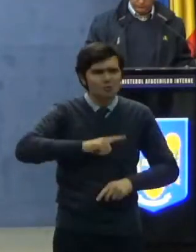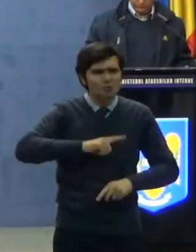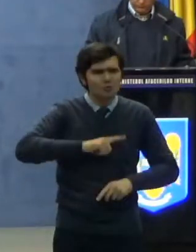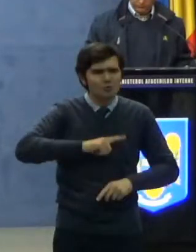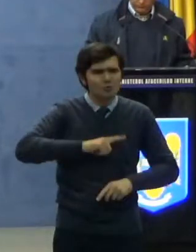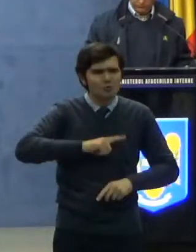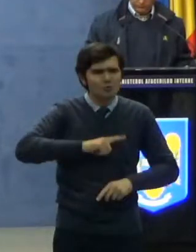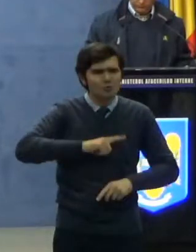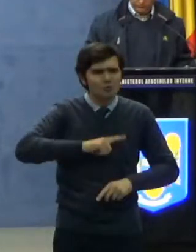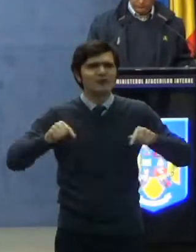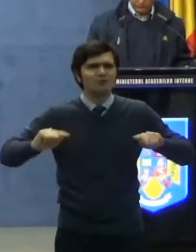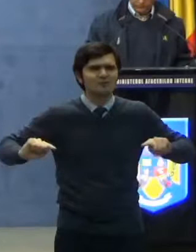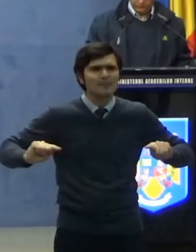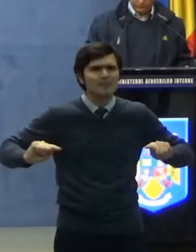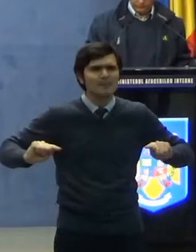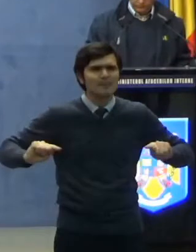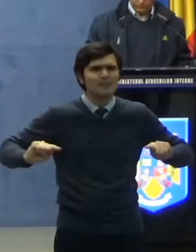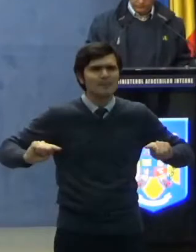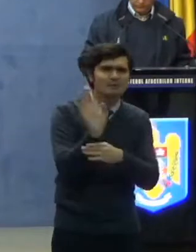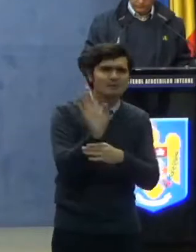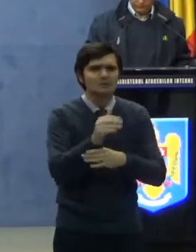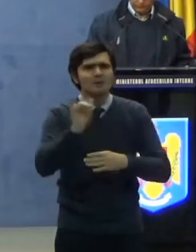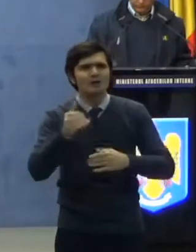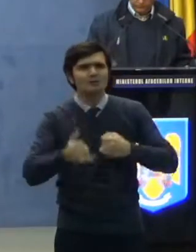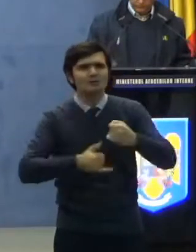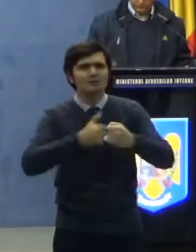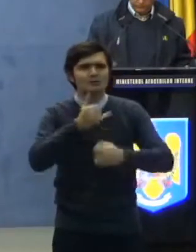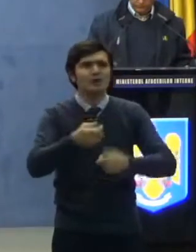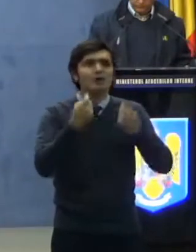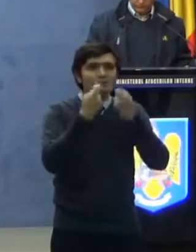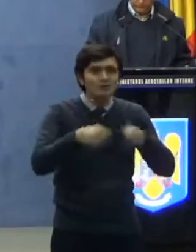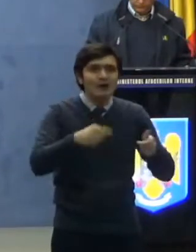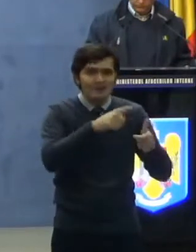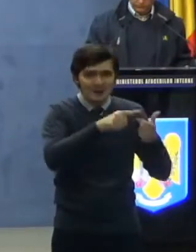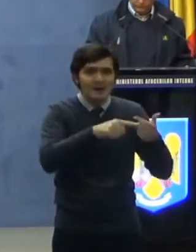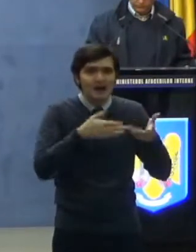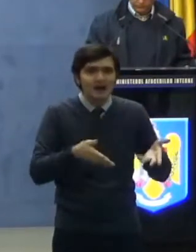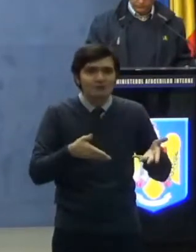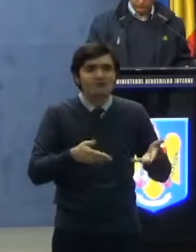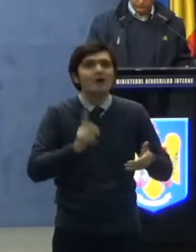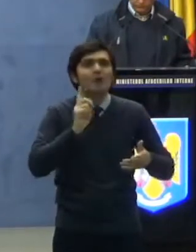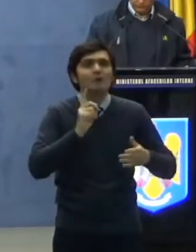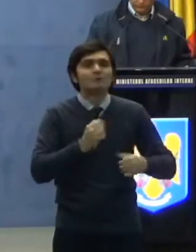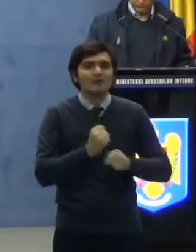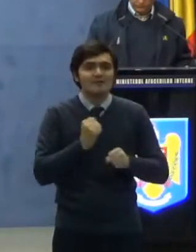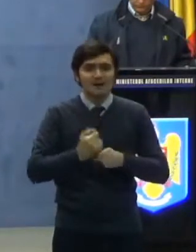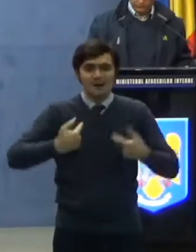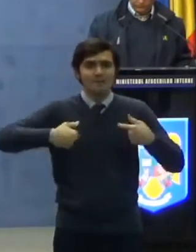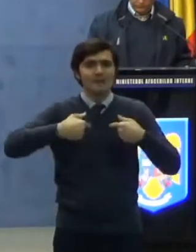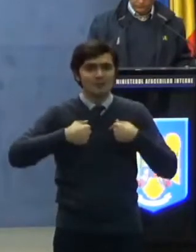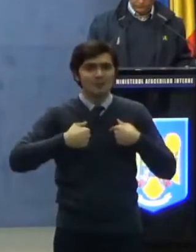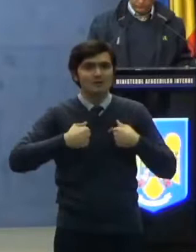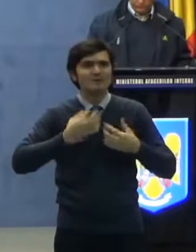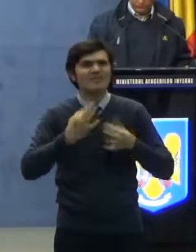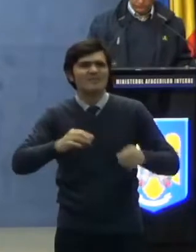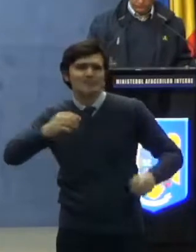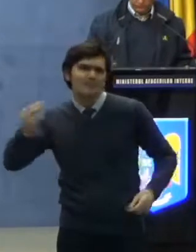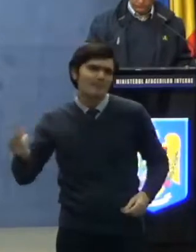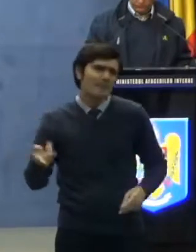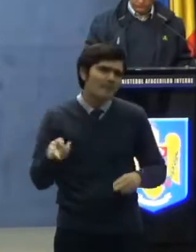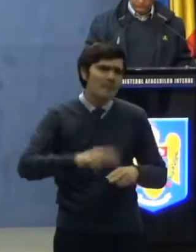națională și internațională, toate acestea ne vor face mai puternici